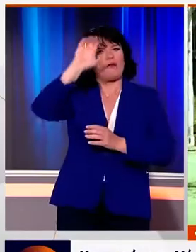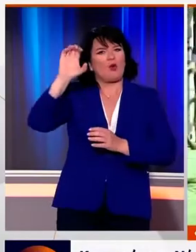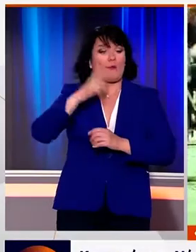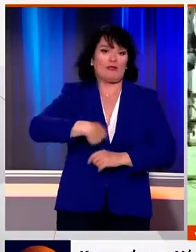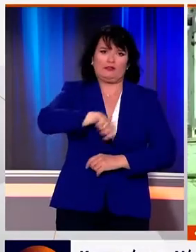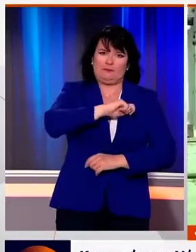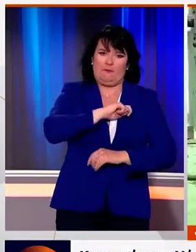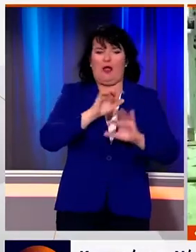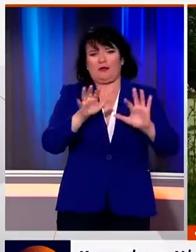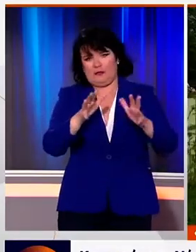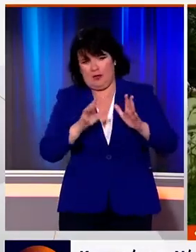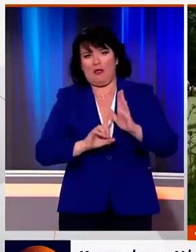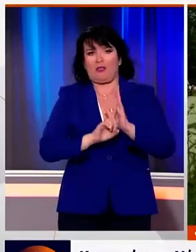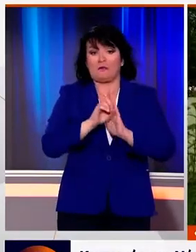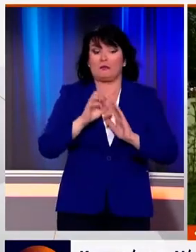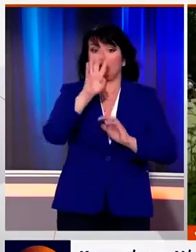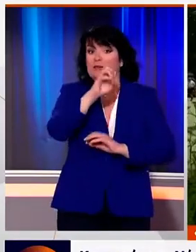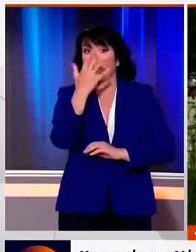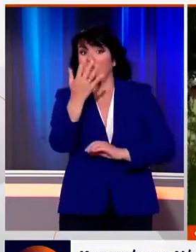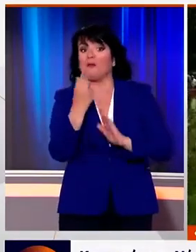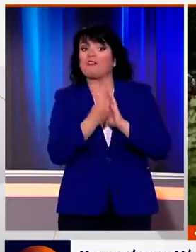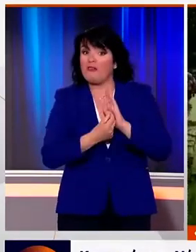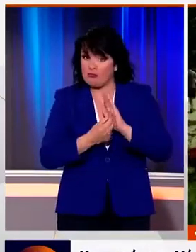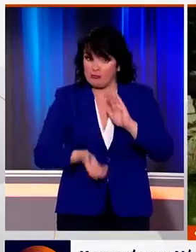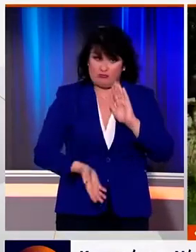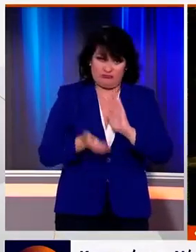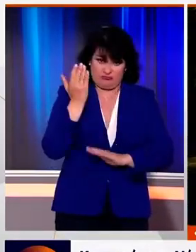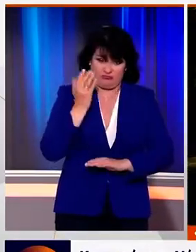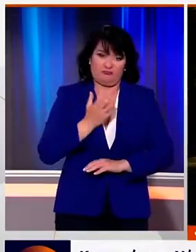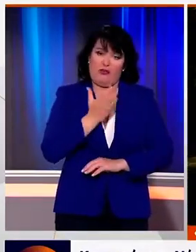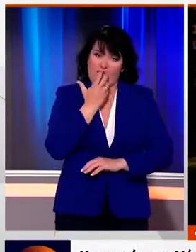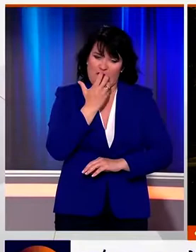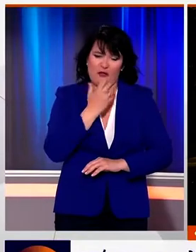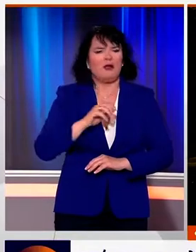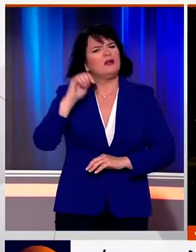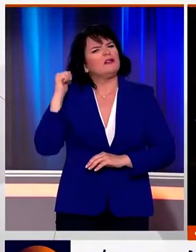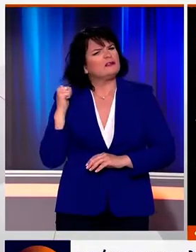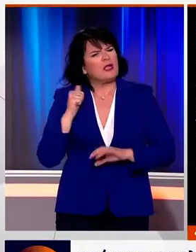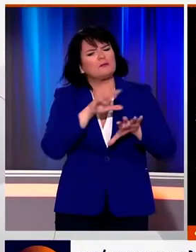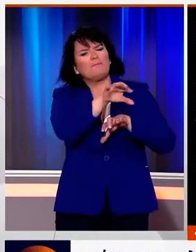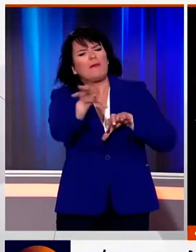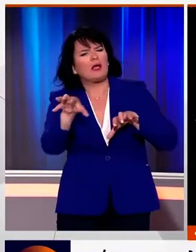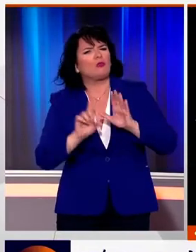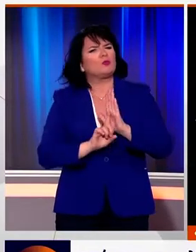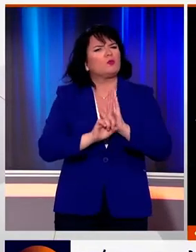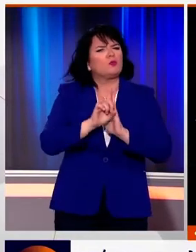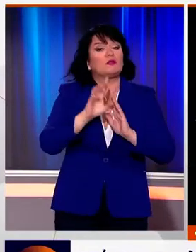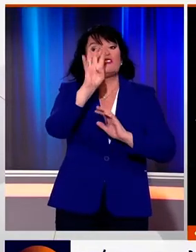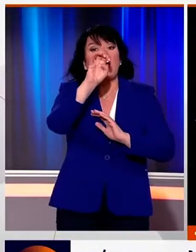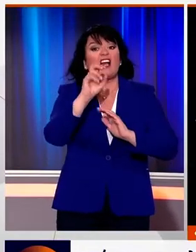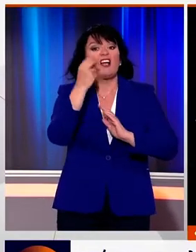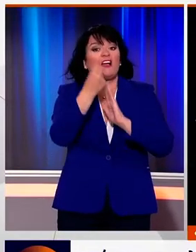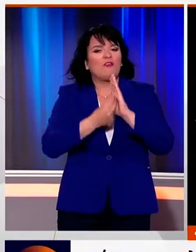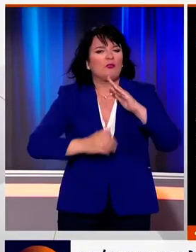δεν αποκλείταν να υπάρξουν θερμοκρασίες ακόμη και στους 45 βαθμούς Κελσίου. Ήδη από χτες, σε πολλές περιοχές ο Ιδράργυρος χτύπησε τους 40